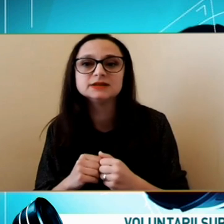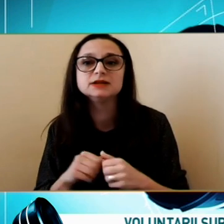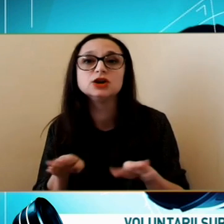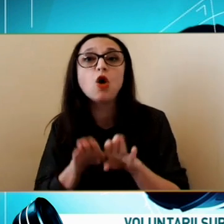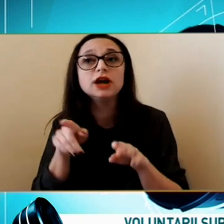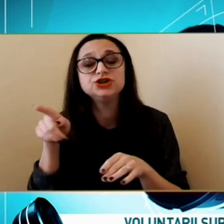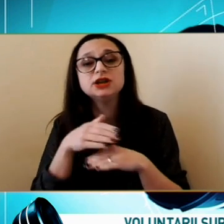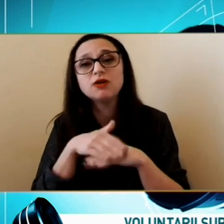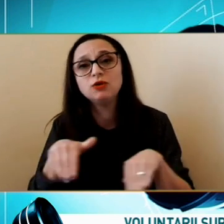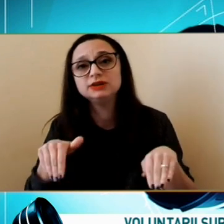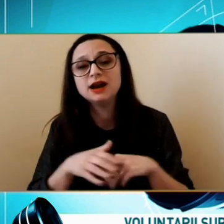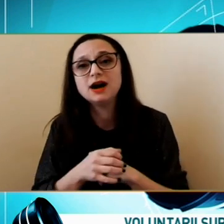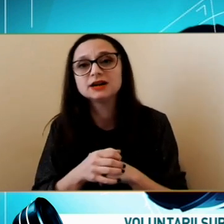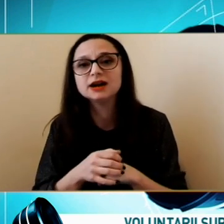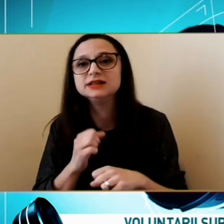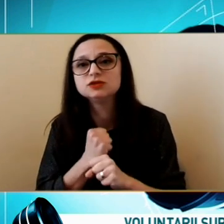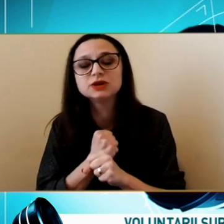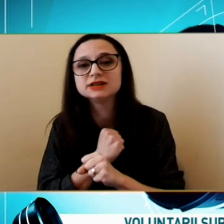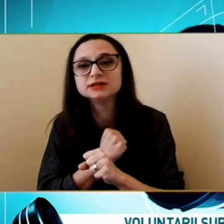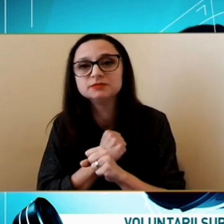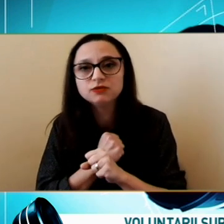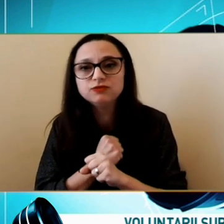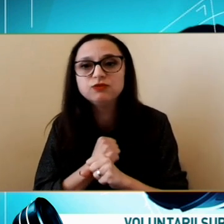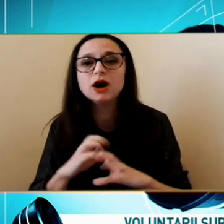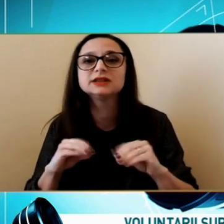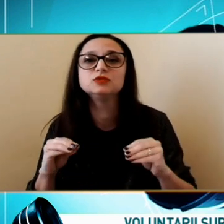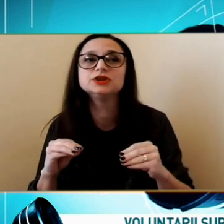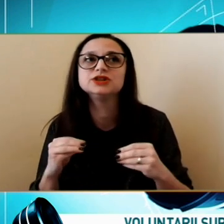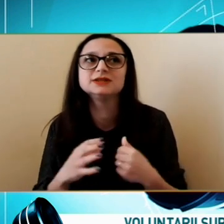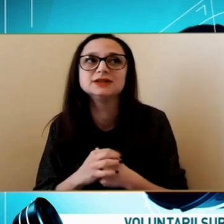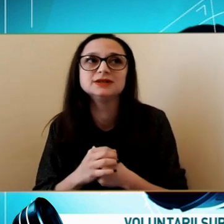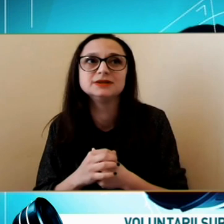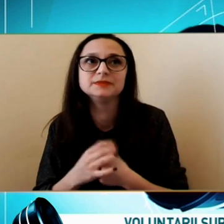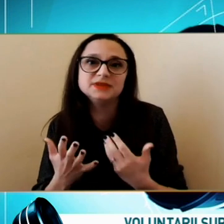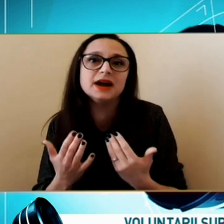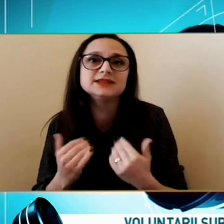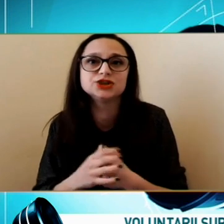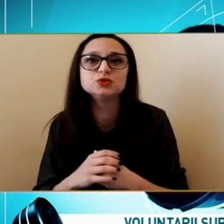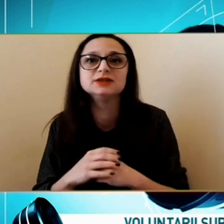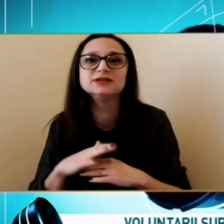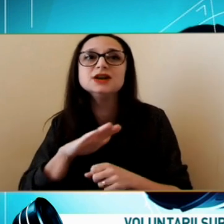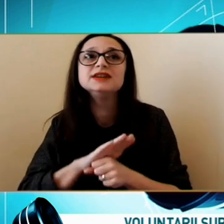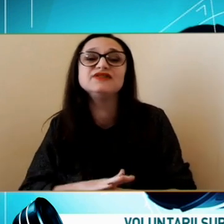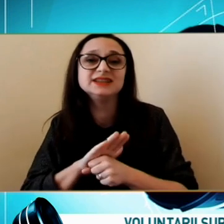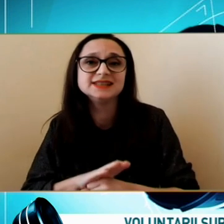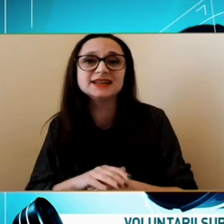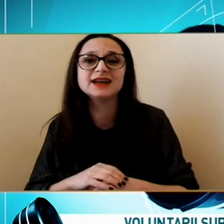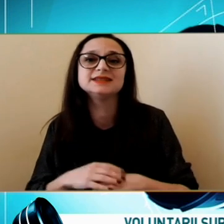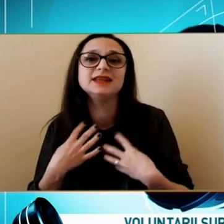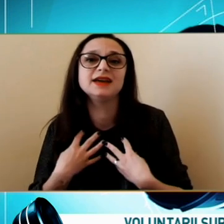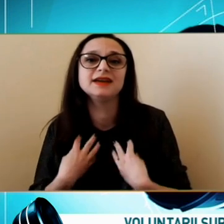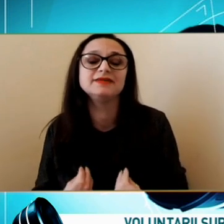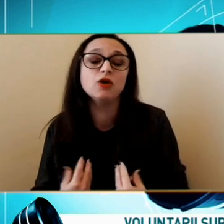Colegii de acolo De la grani Țălupează Foarte mult Și Da Este și un Nivel de